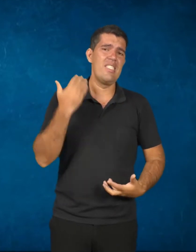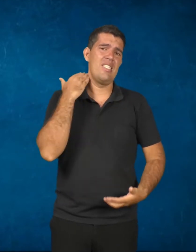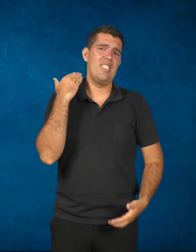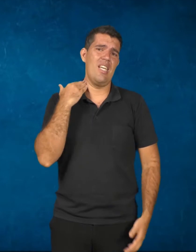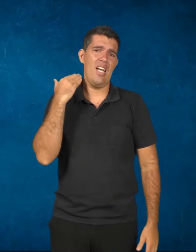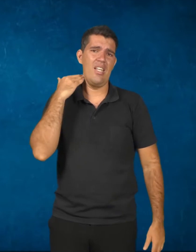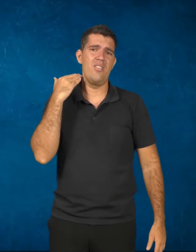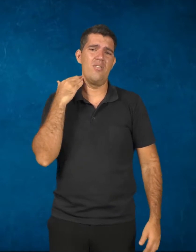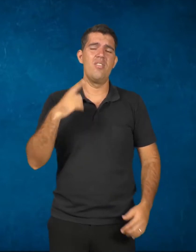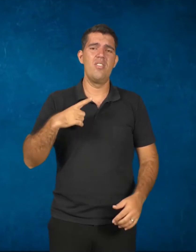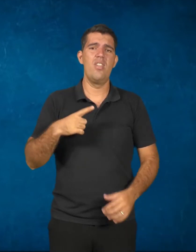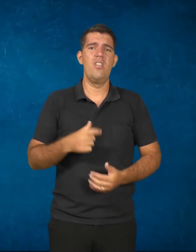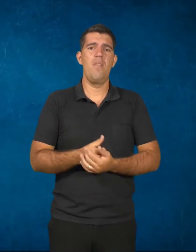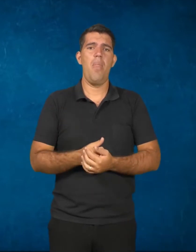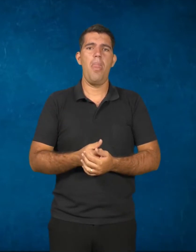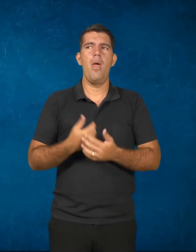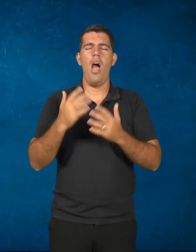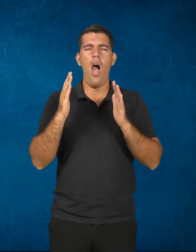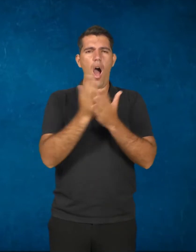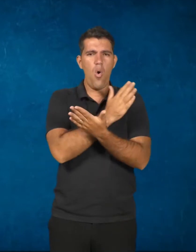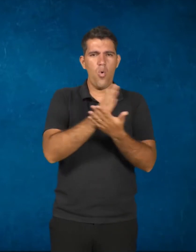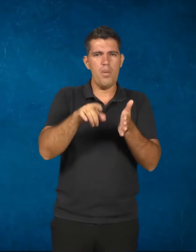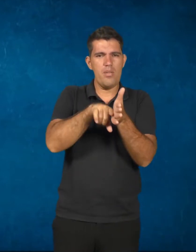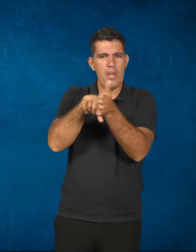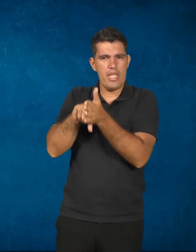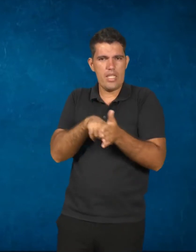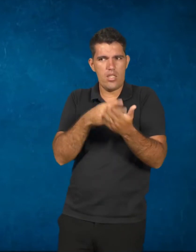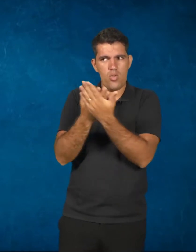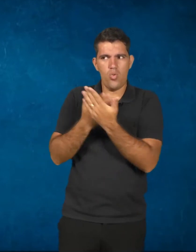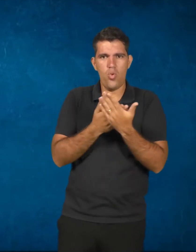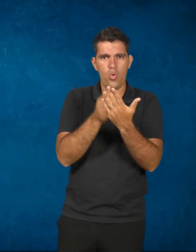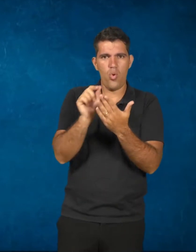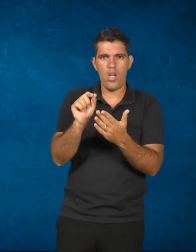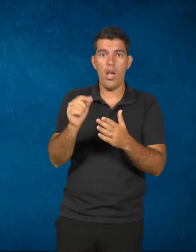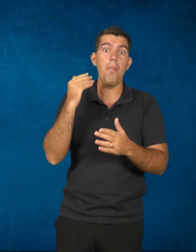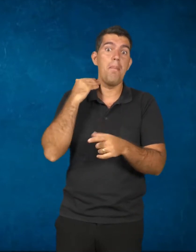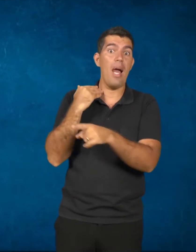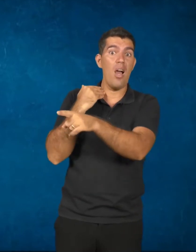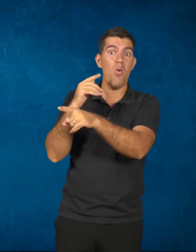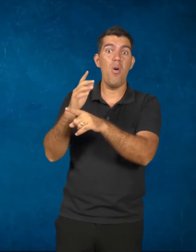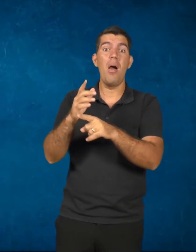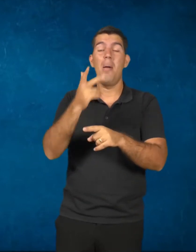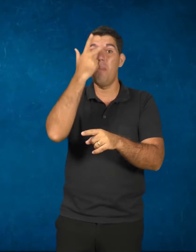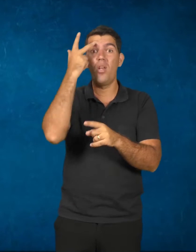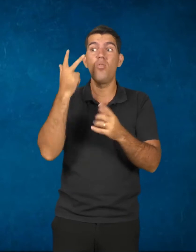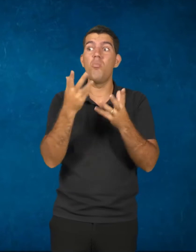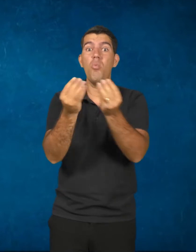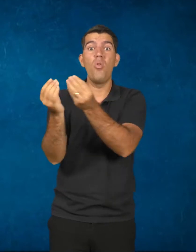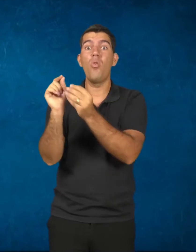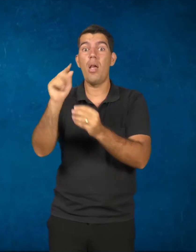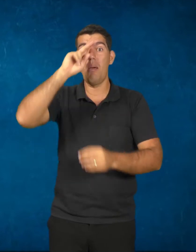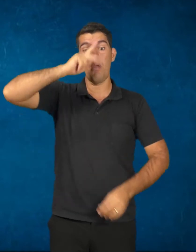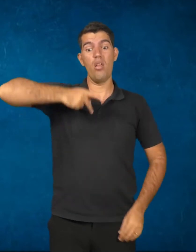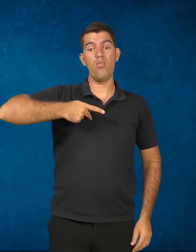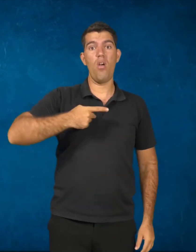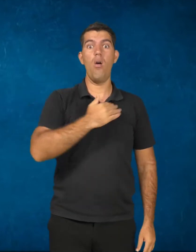Existem estudos já mostrando que entre os bancários há um índice de suicídio bastante grande. Isso não é revelado.